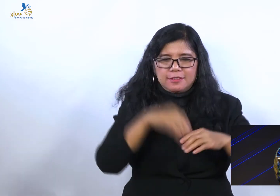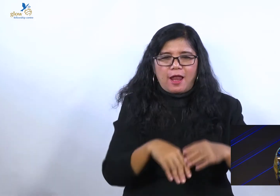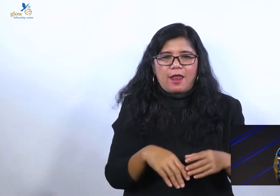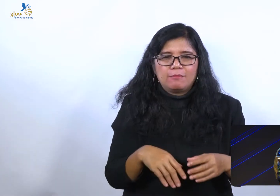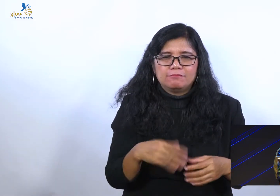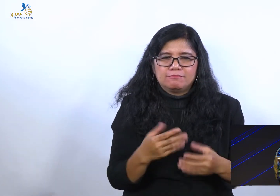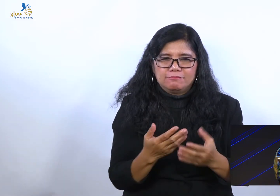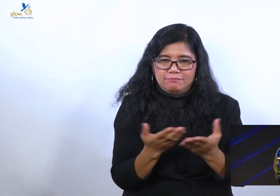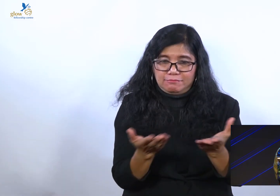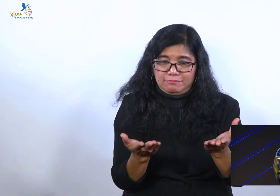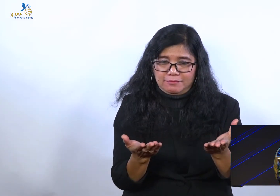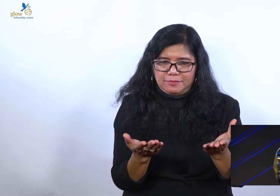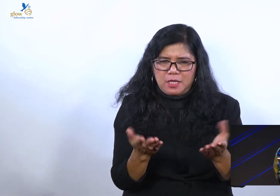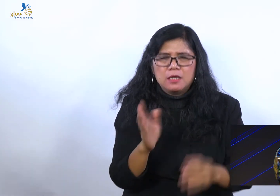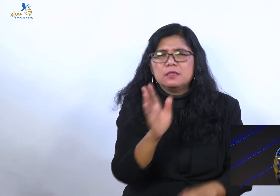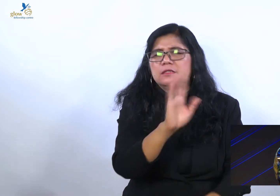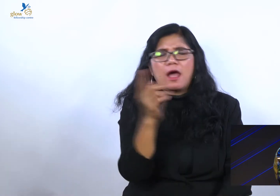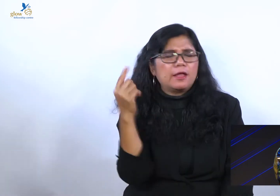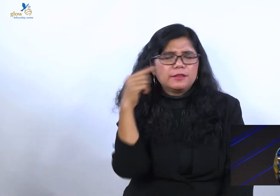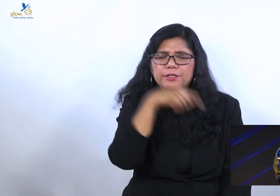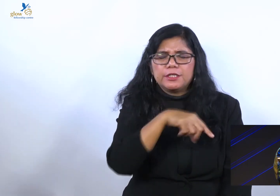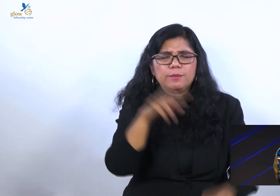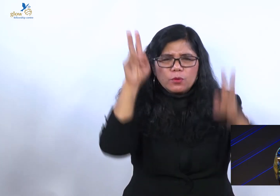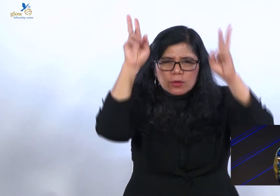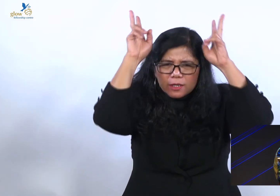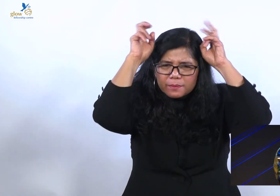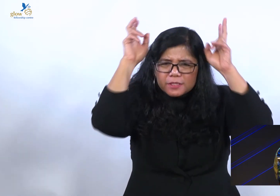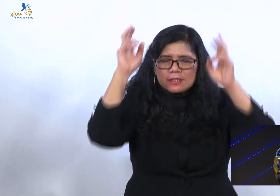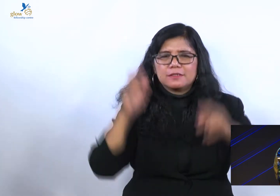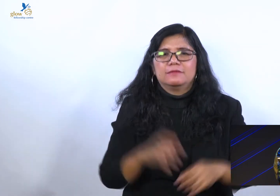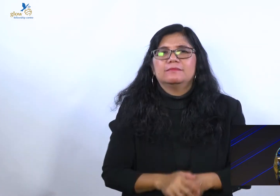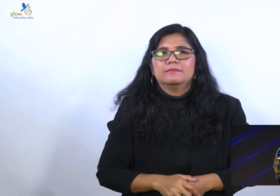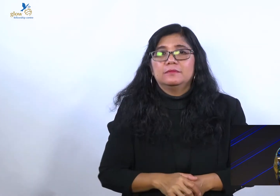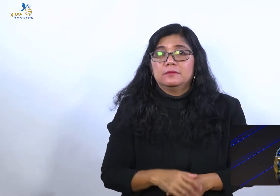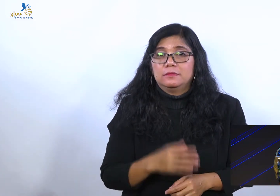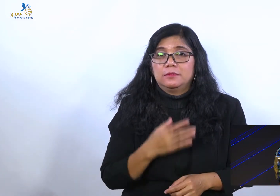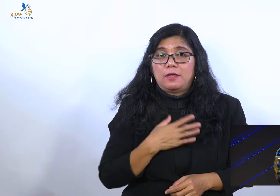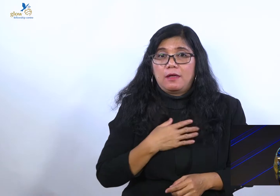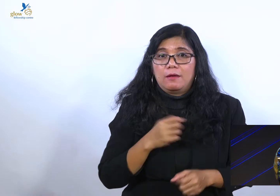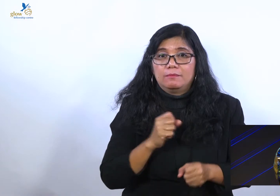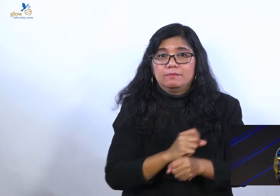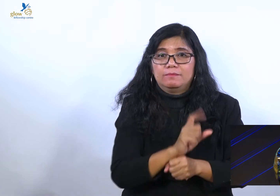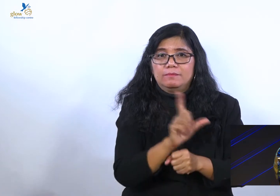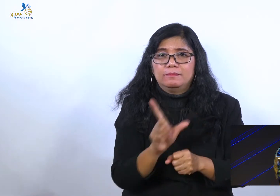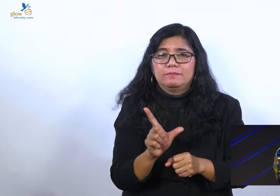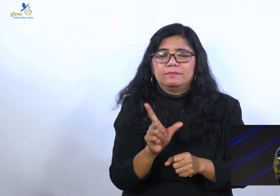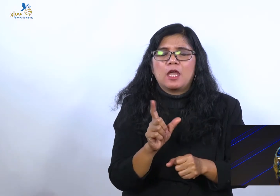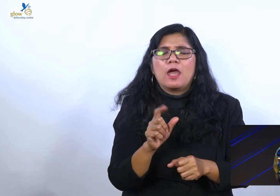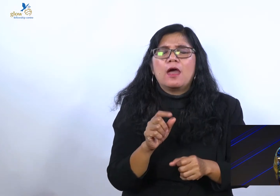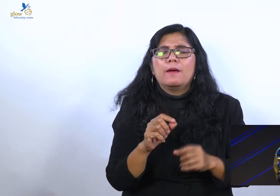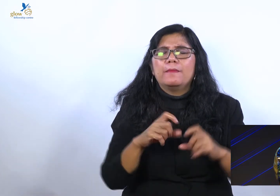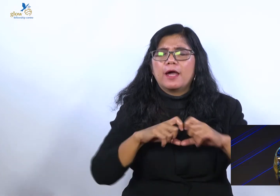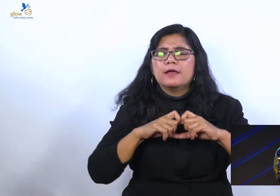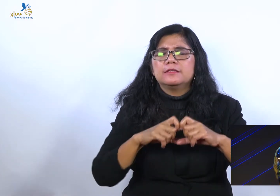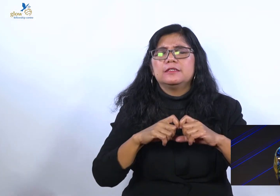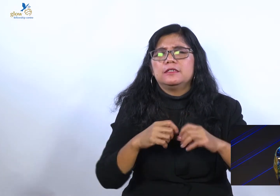Jangan tertipu. Saya mencintai saudara. Sekali lagi saya bilang. Saya